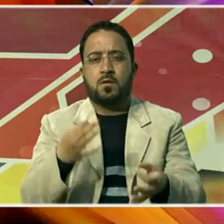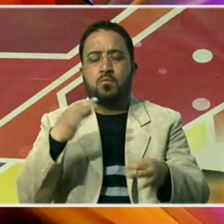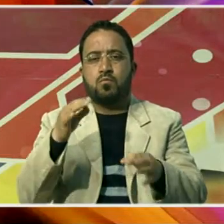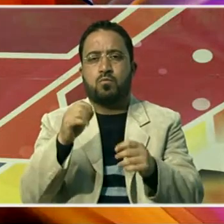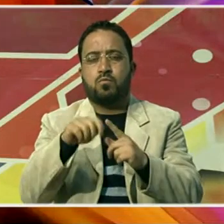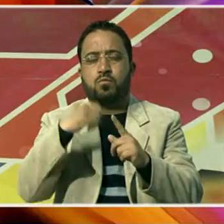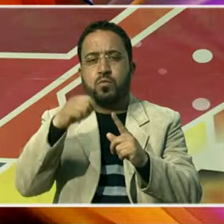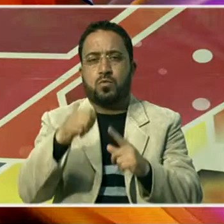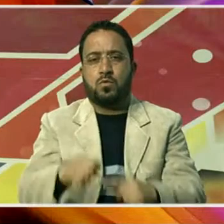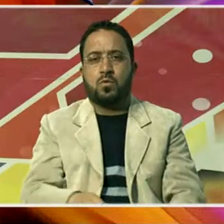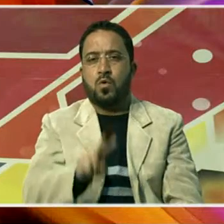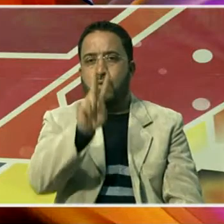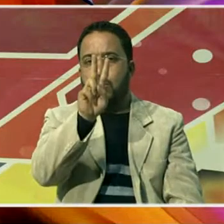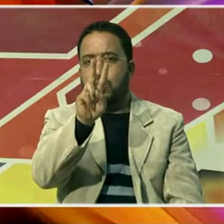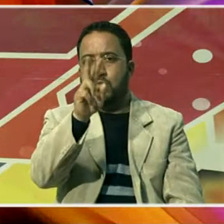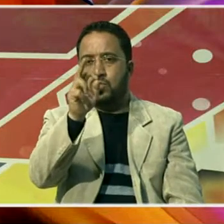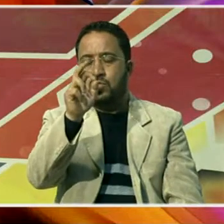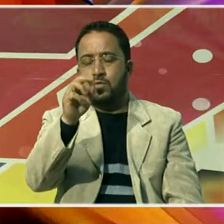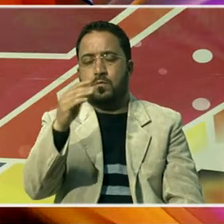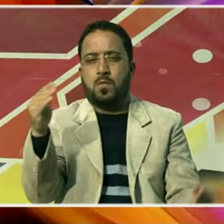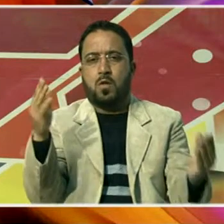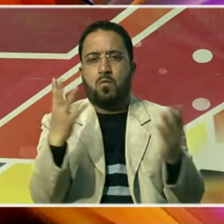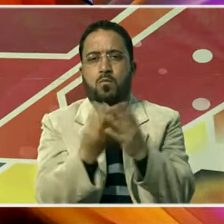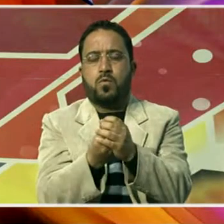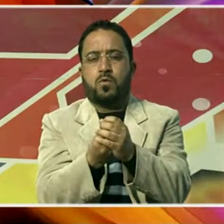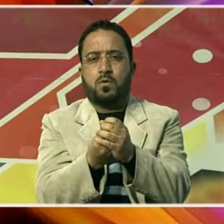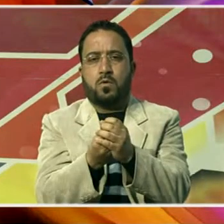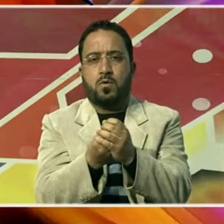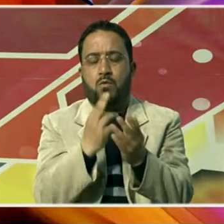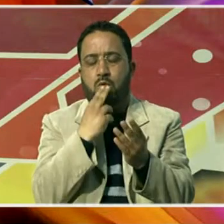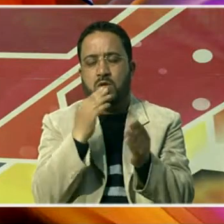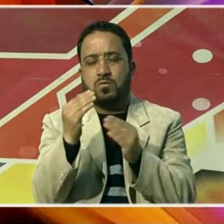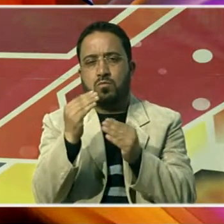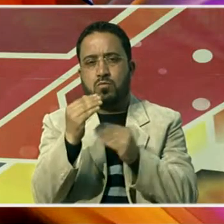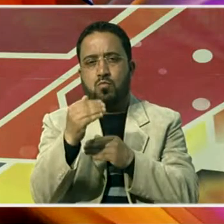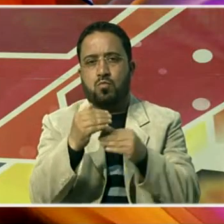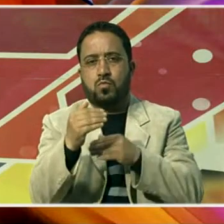زیادہ دو سو افراد ہی شرکت کر سکتے ہیں